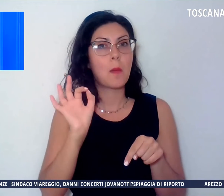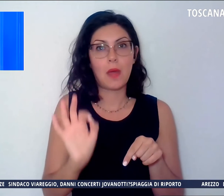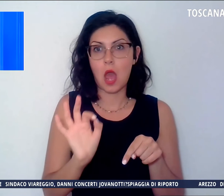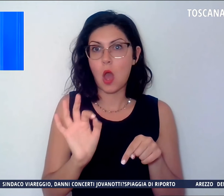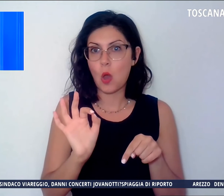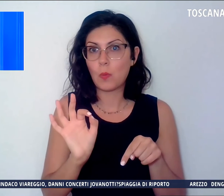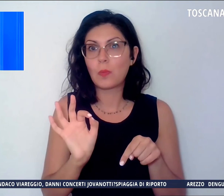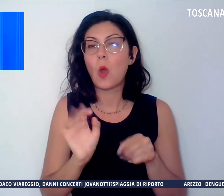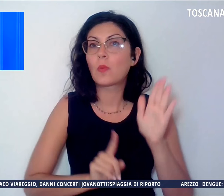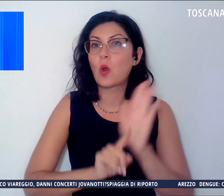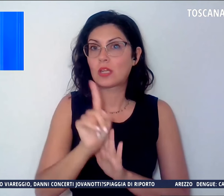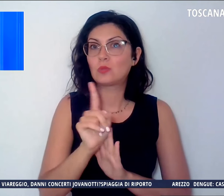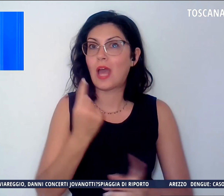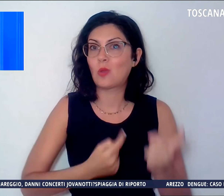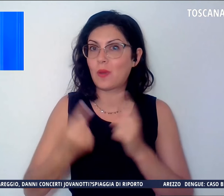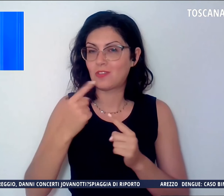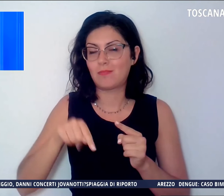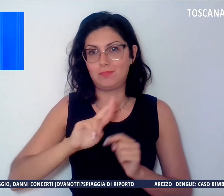risultato precedente.